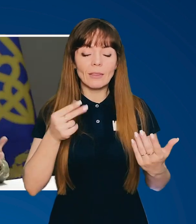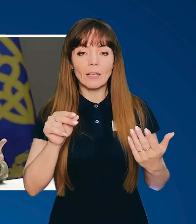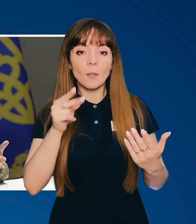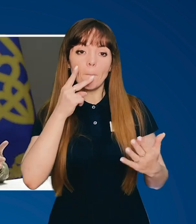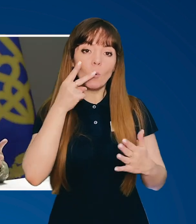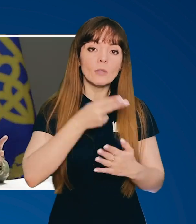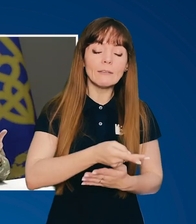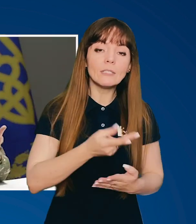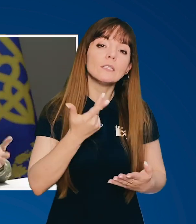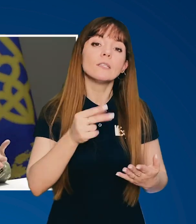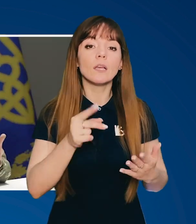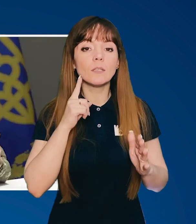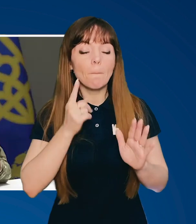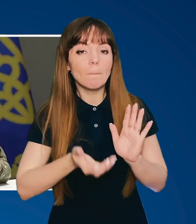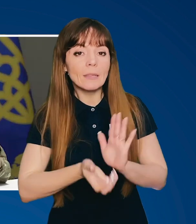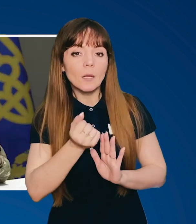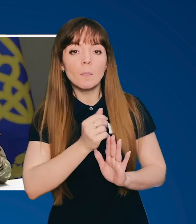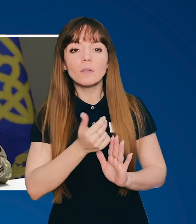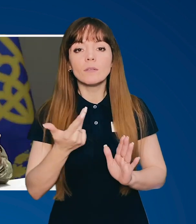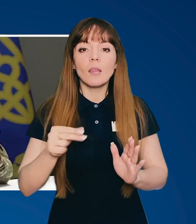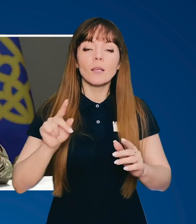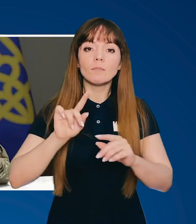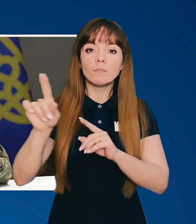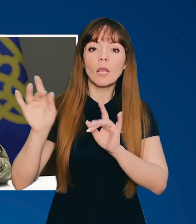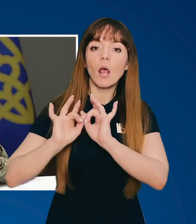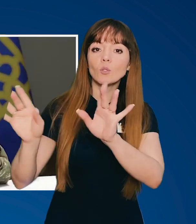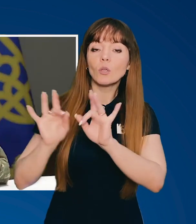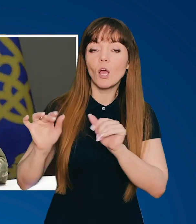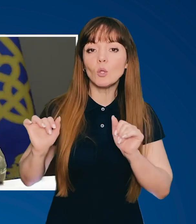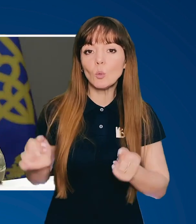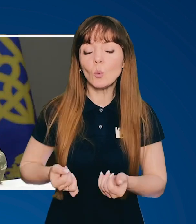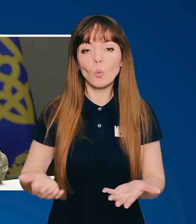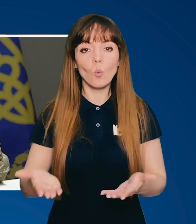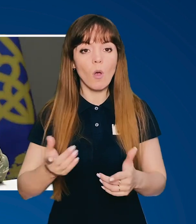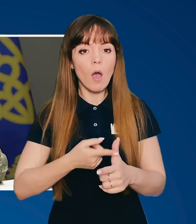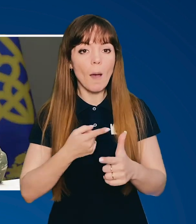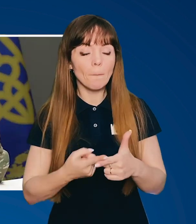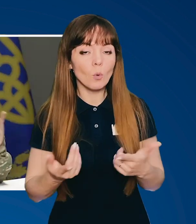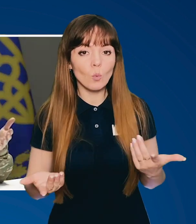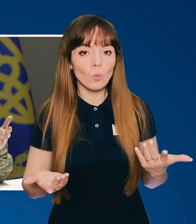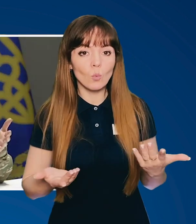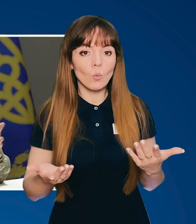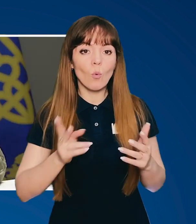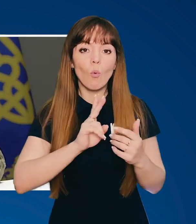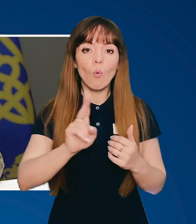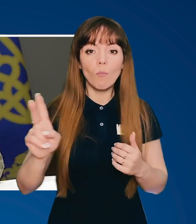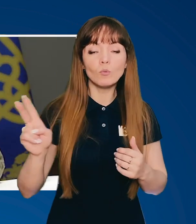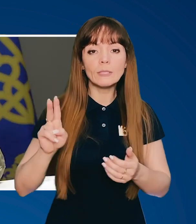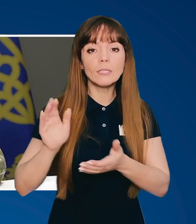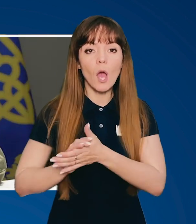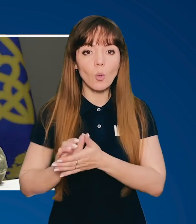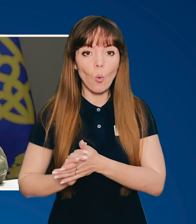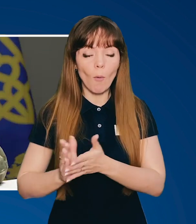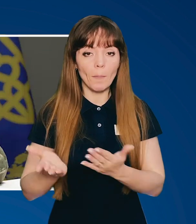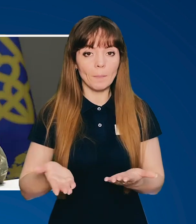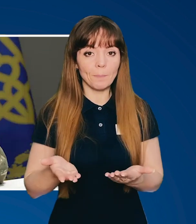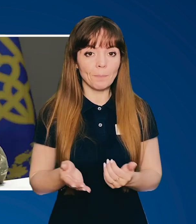десь подивитися, десь підтримати, десь розказати другу або комусь знайомих,